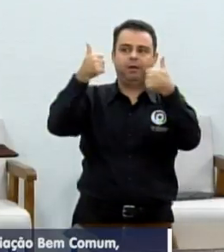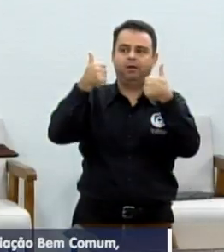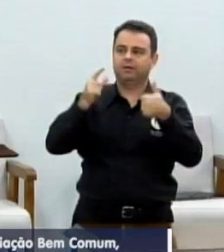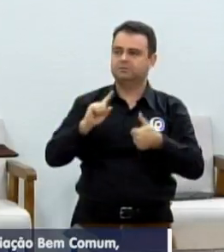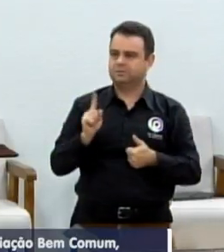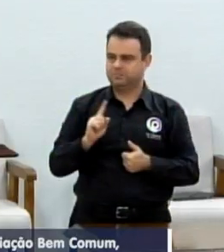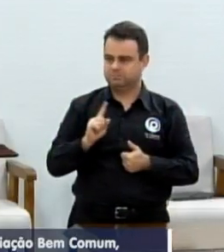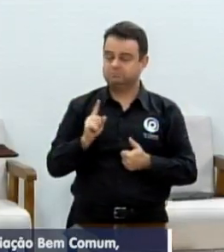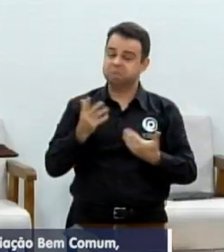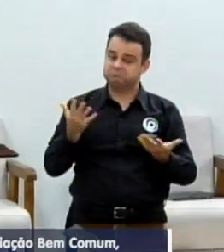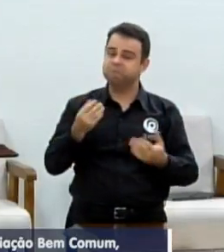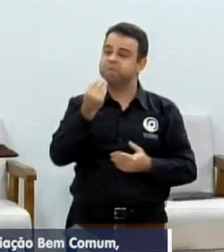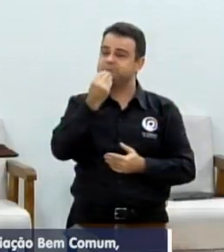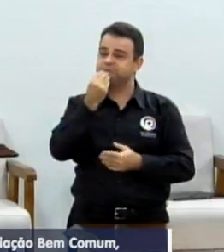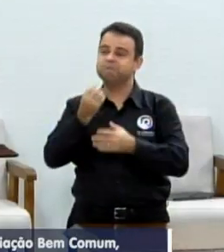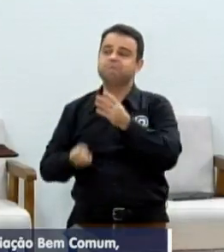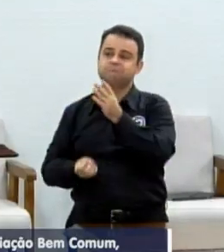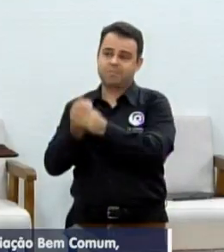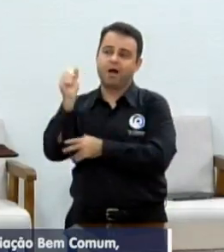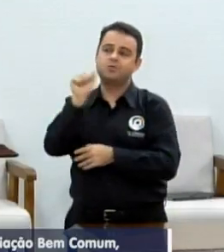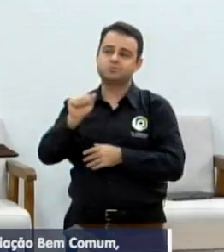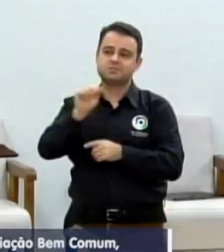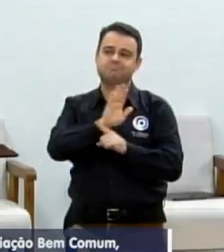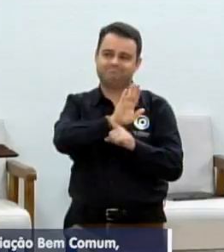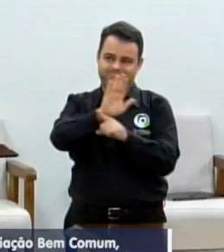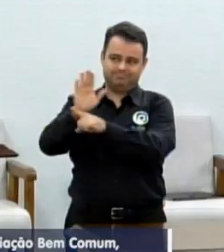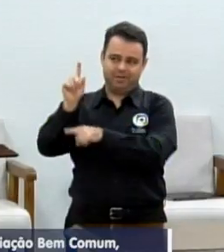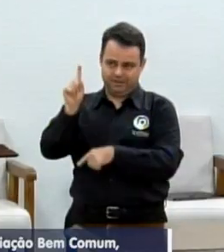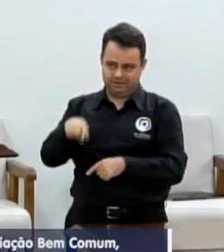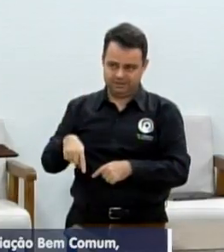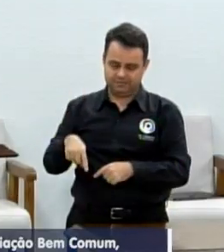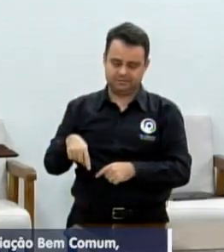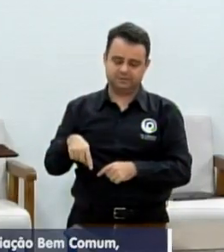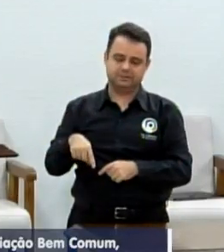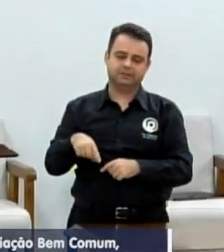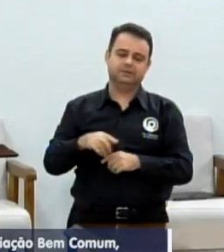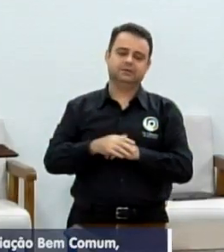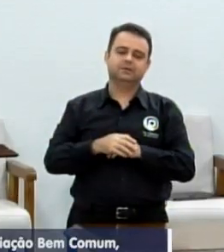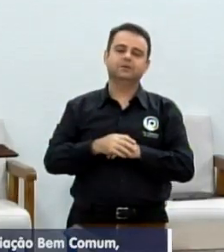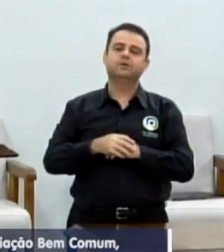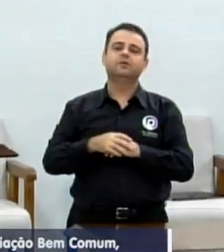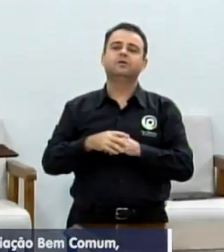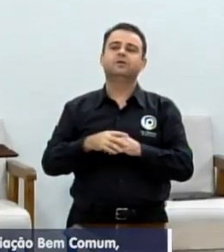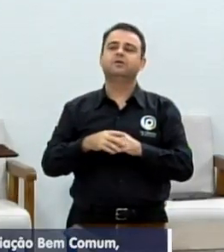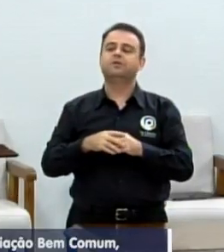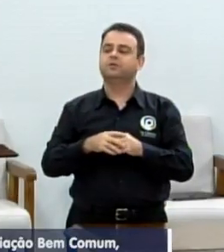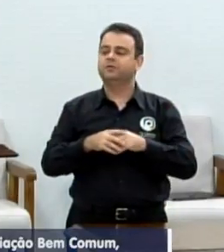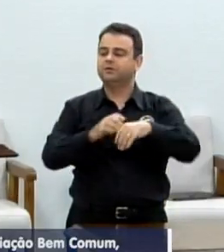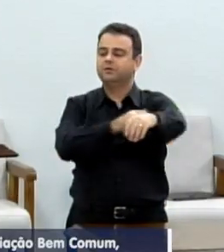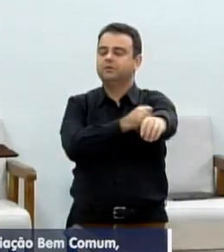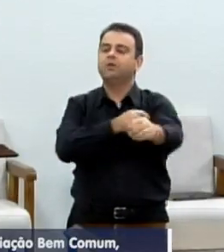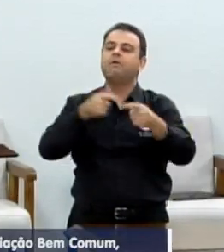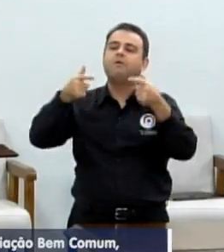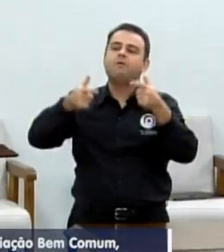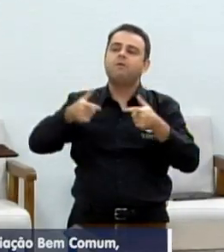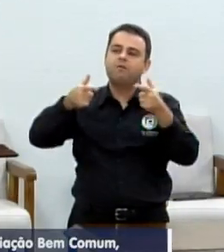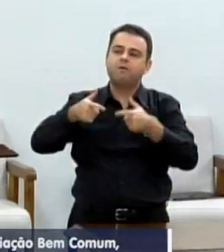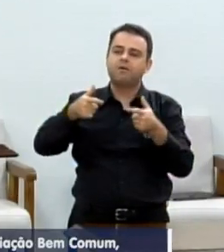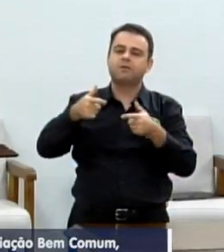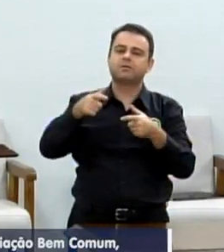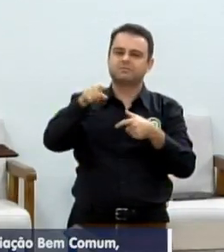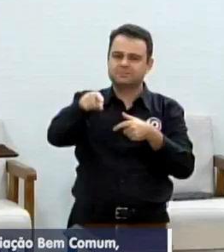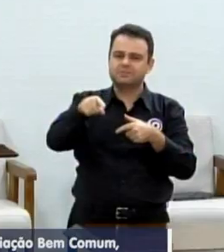hoje, ele é desenvolvido na sede do Amor Exigente, onde nós fizemos uma